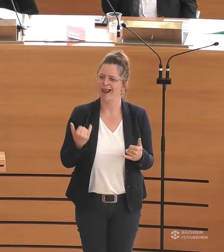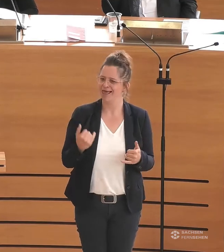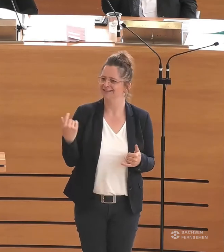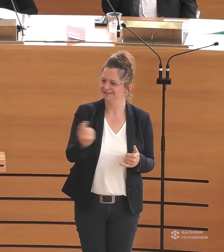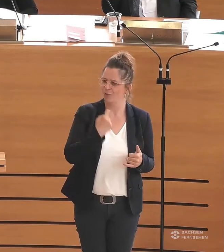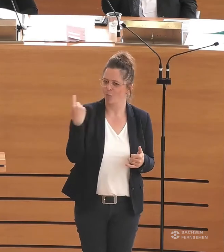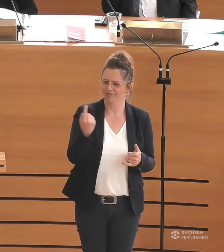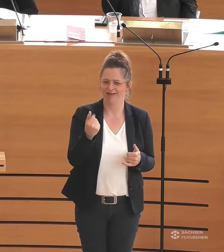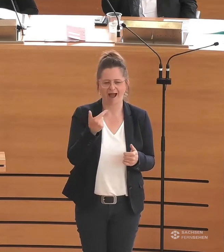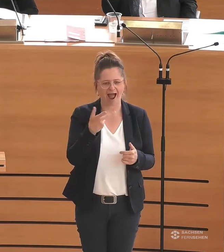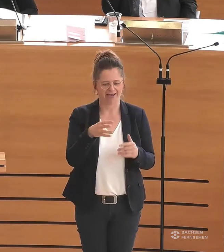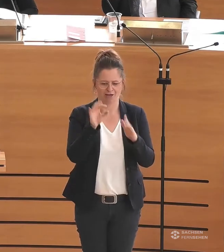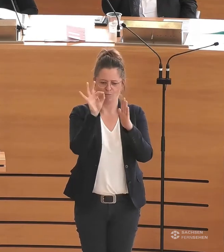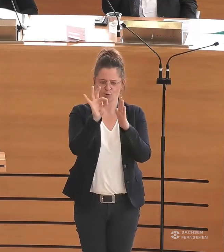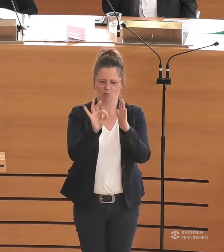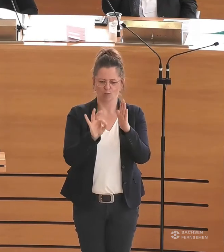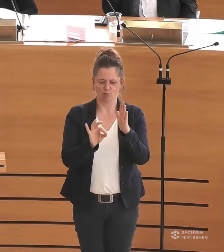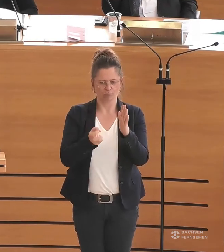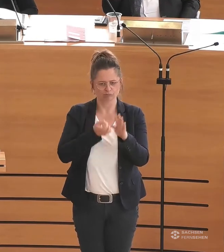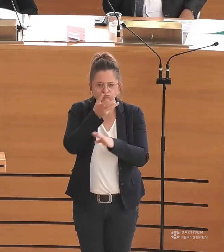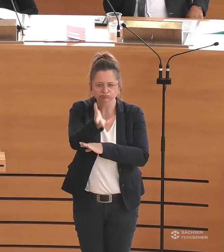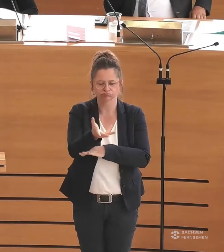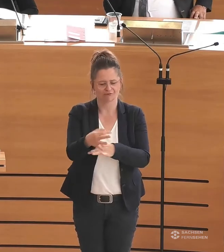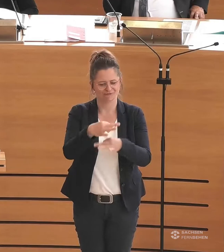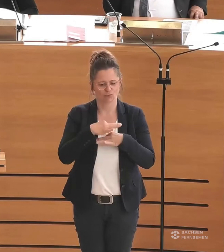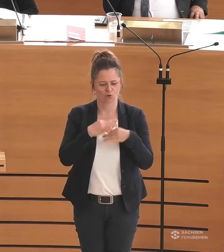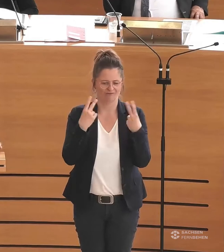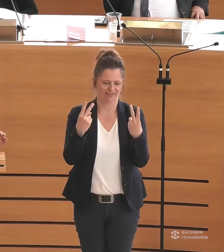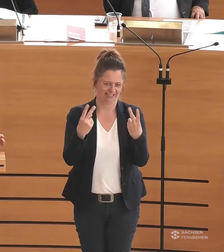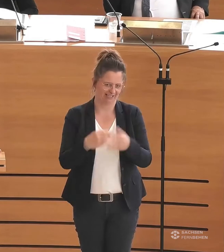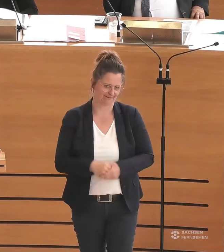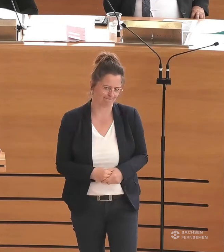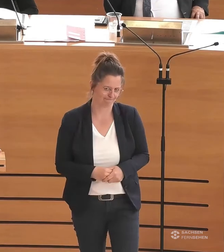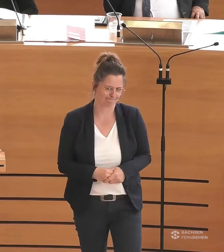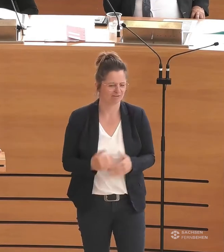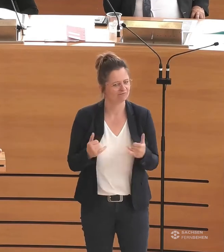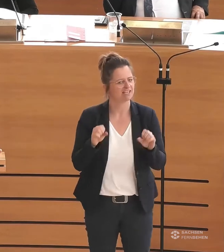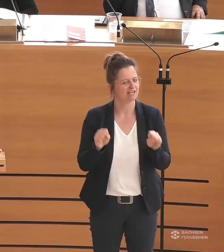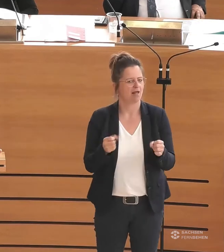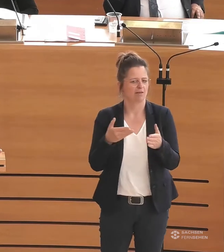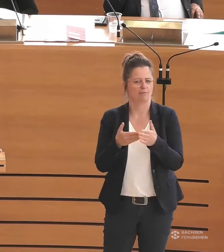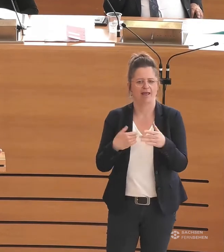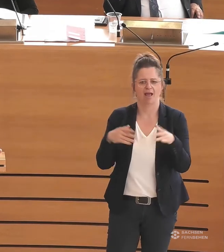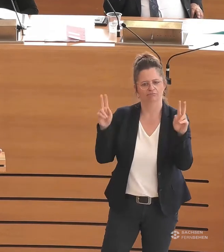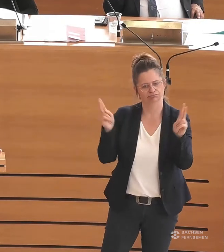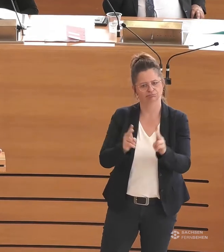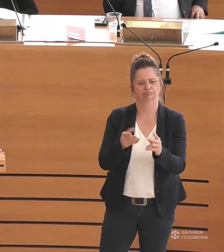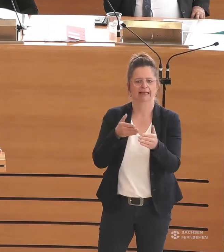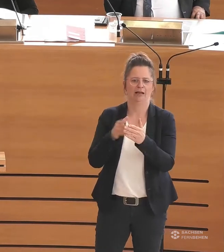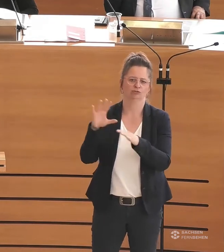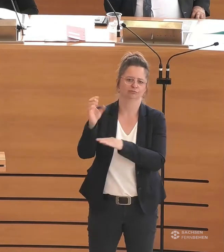Punkte zu nennen, die mir persönlich sehr wichtig sind, wenn es darum geht, Barrieren abzuschaffen und Inklusion zu schaffen.